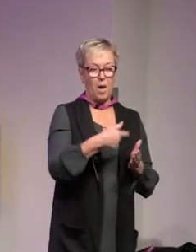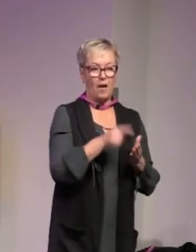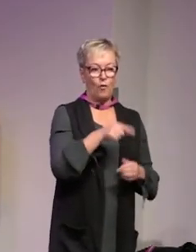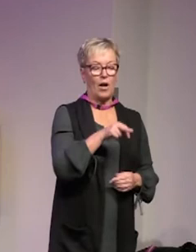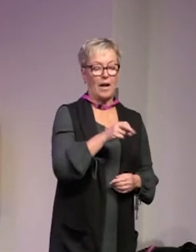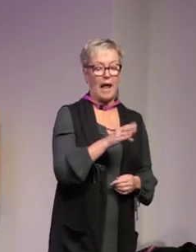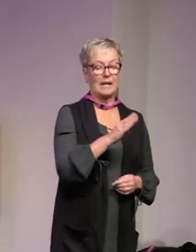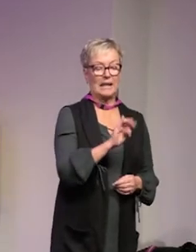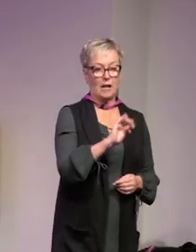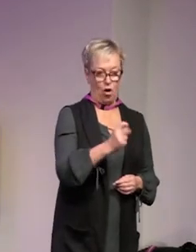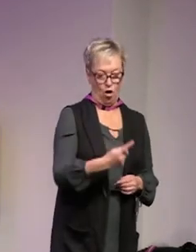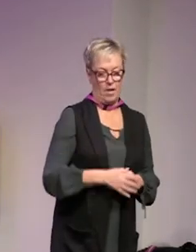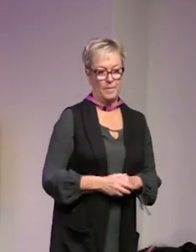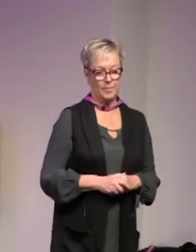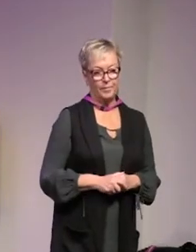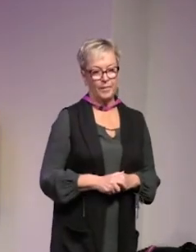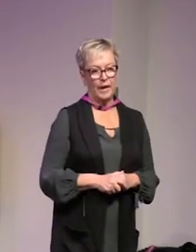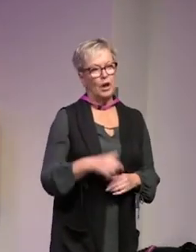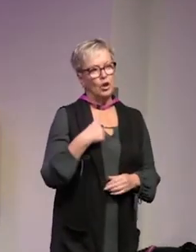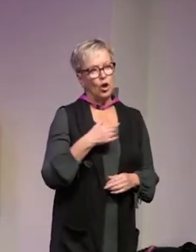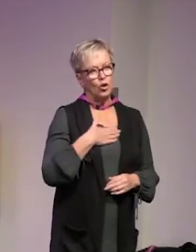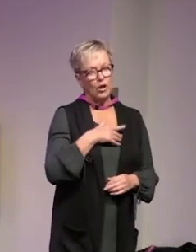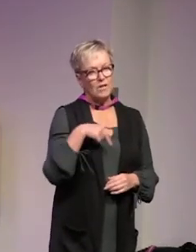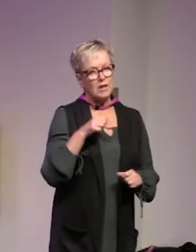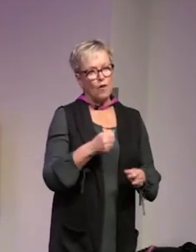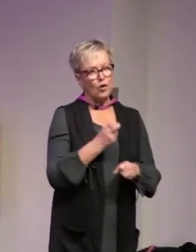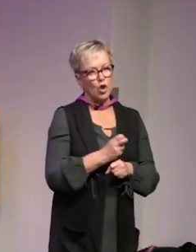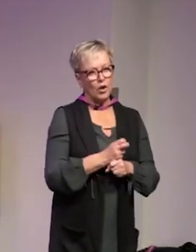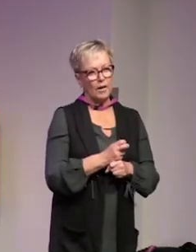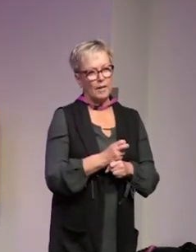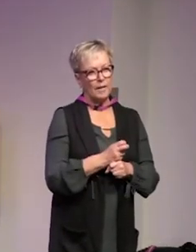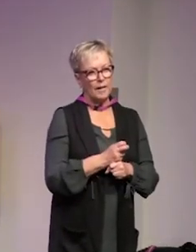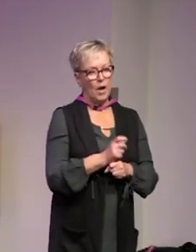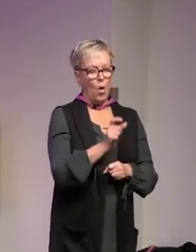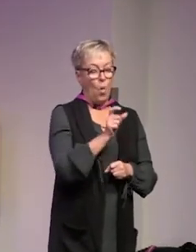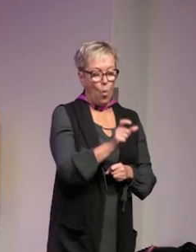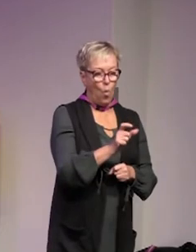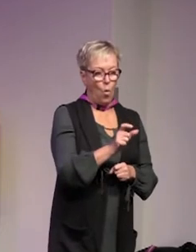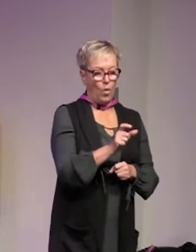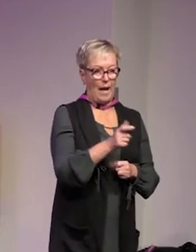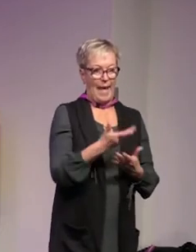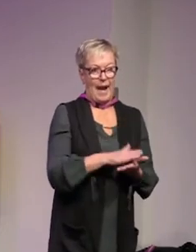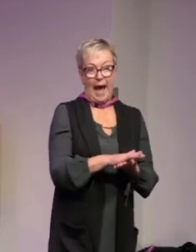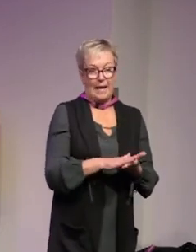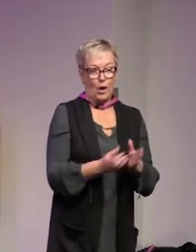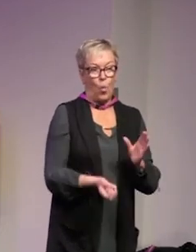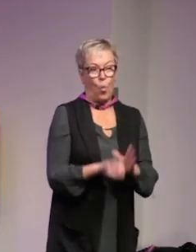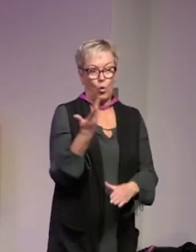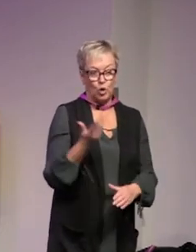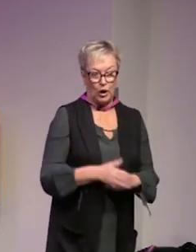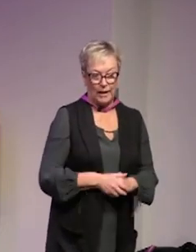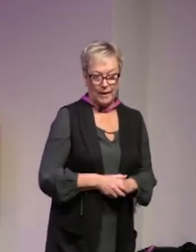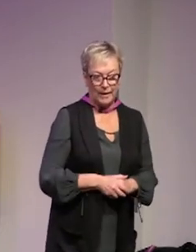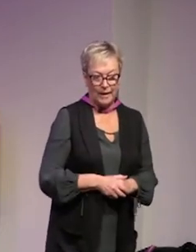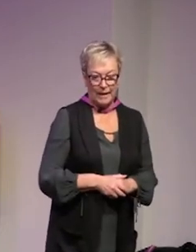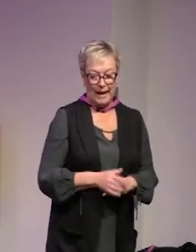det är därför de kallas för radikal så jag tycker vi ska försöka ord är aldrig oskyldiga